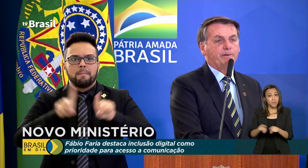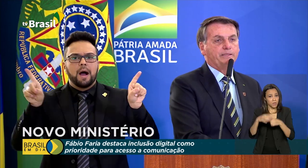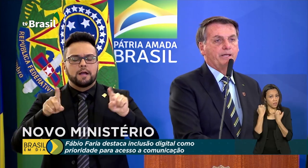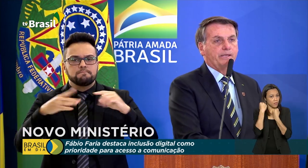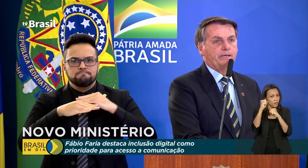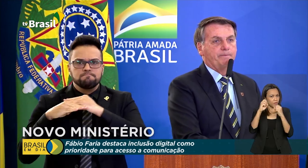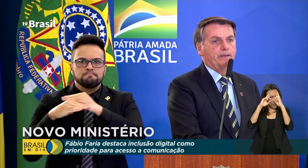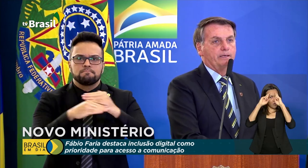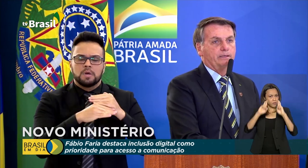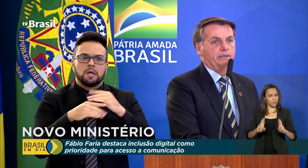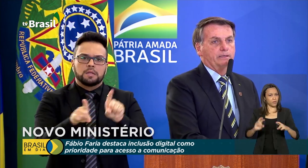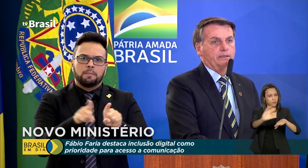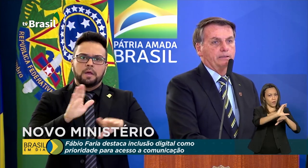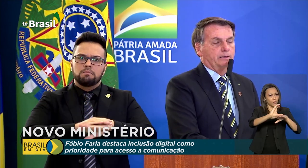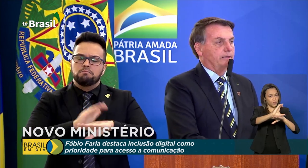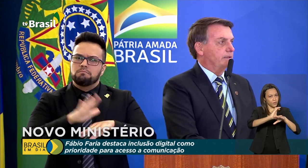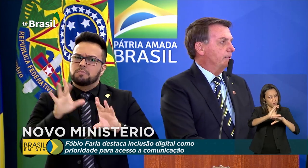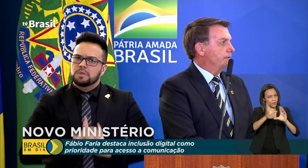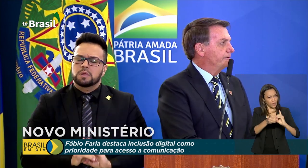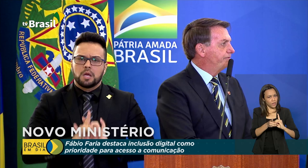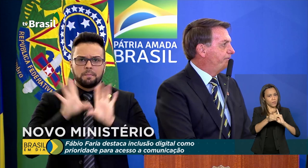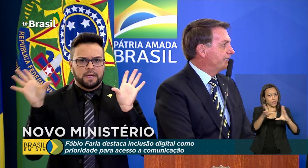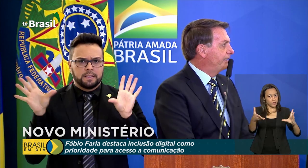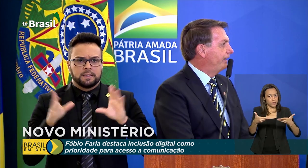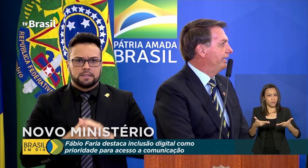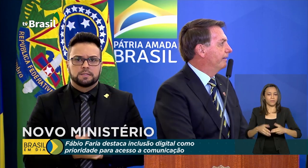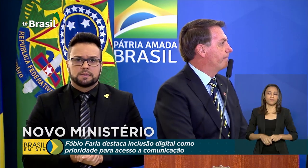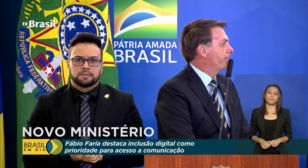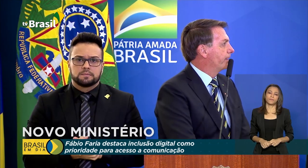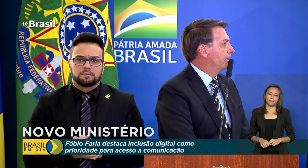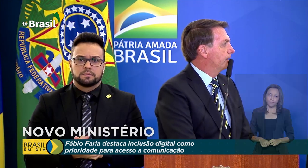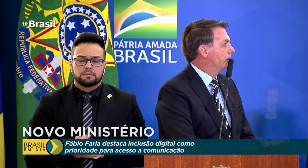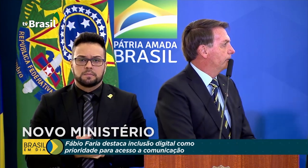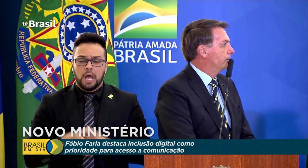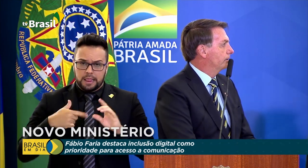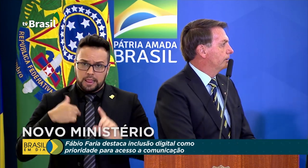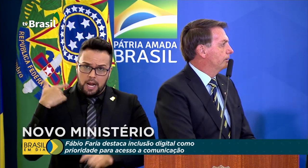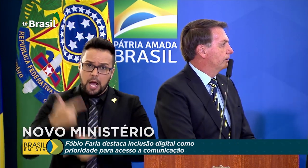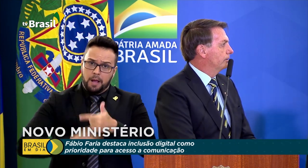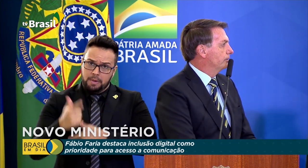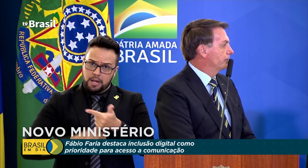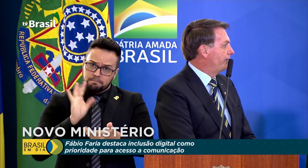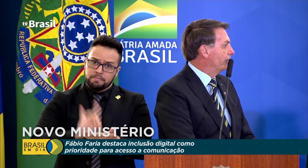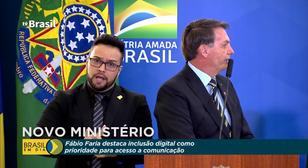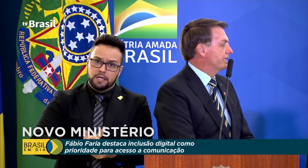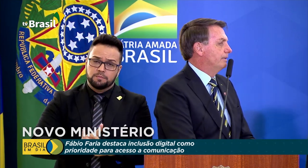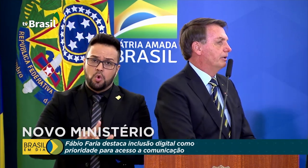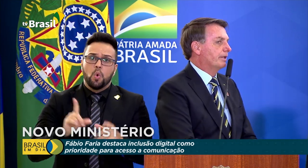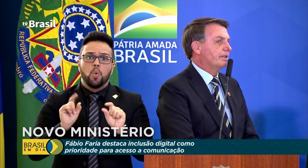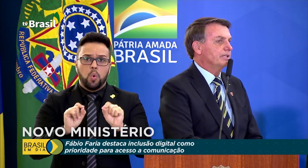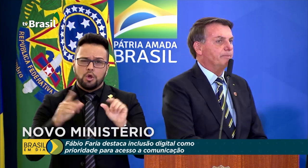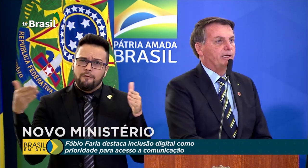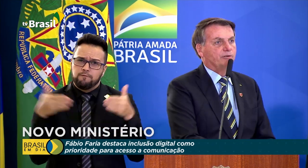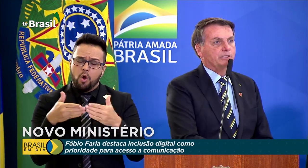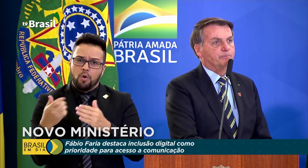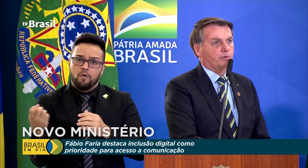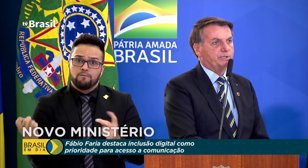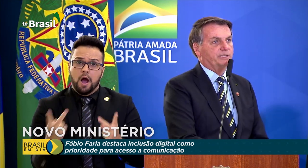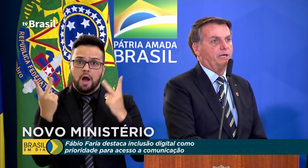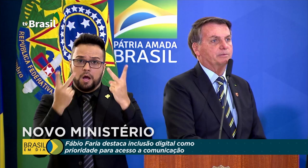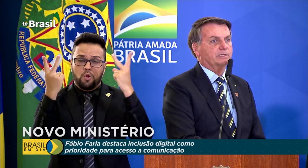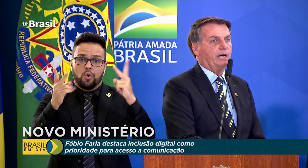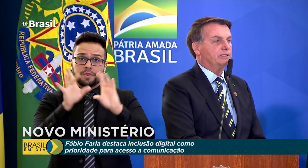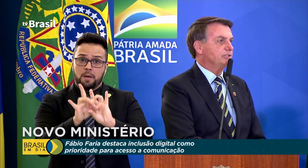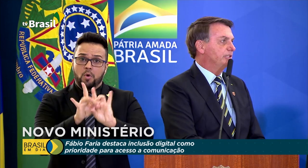respeito à Constituição e à democracia. Fazer valer os valores da democracia para que nós